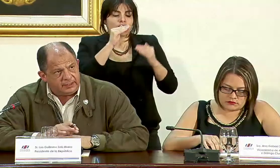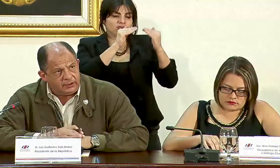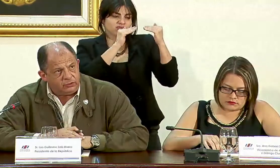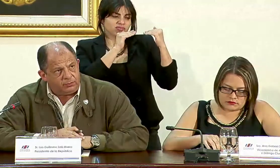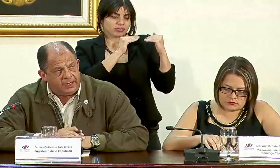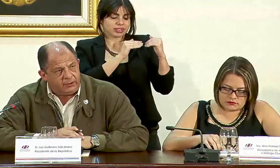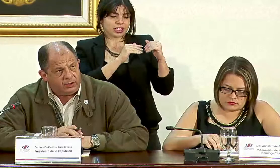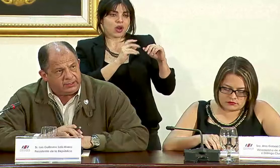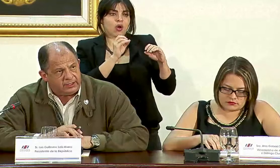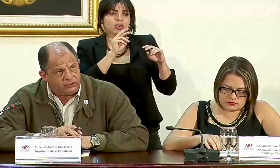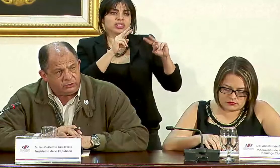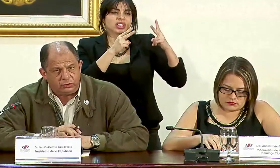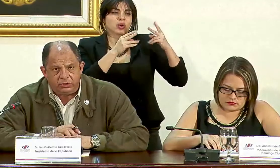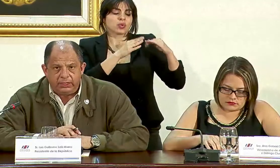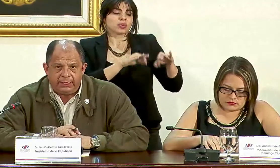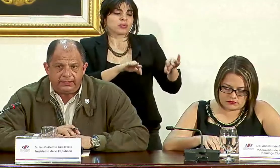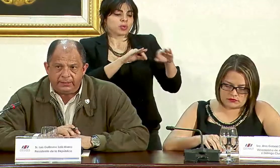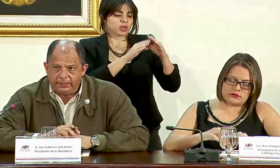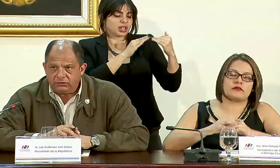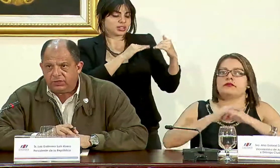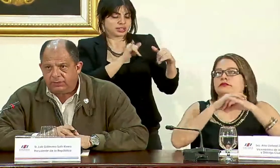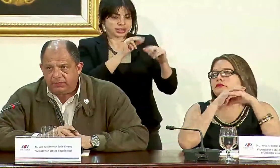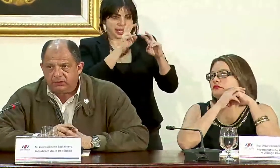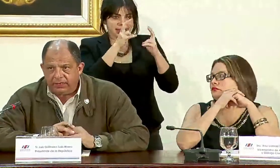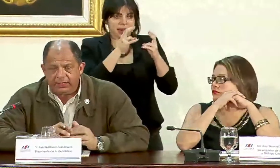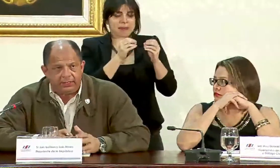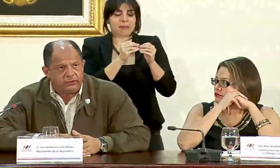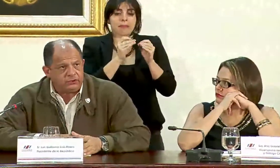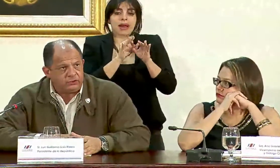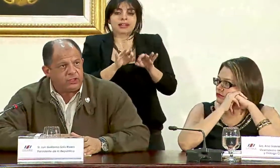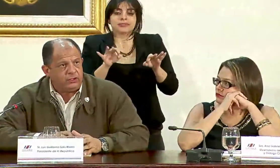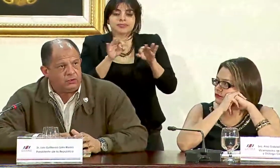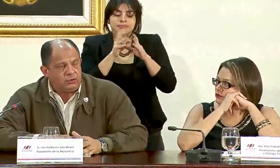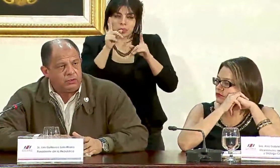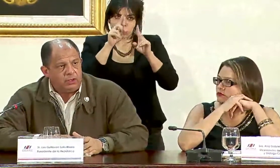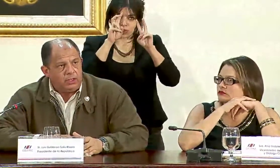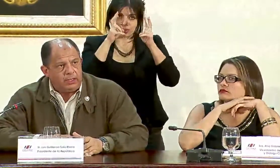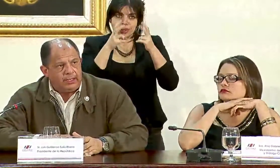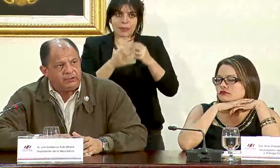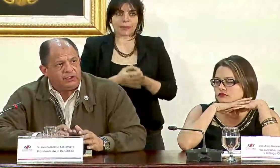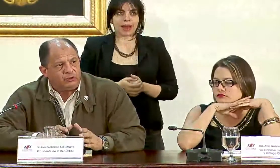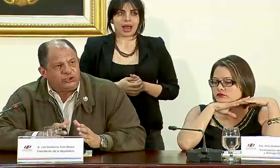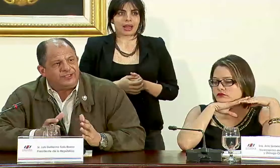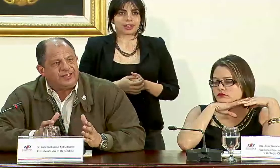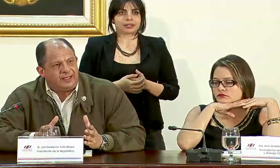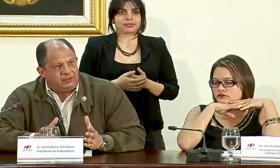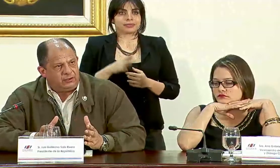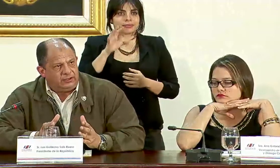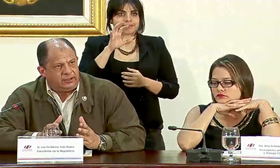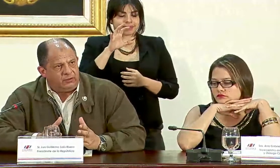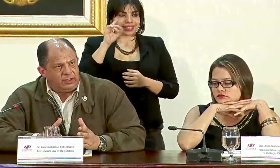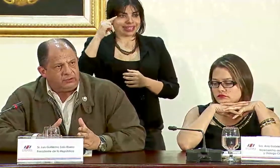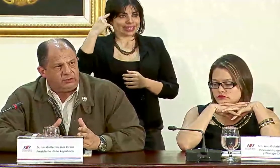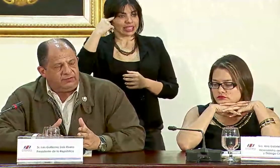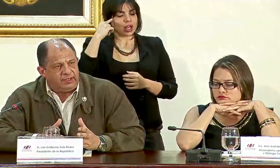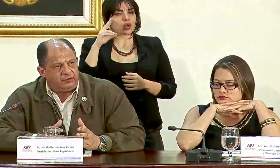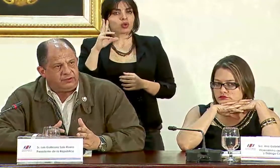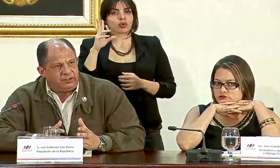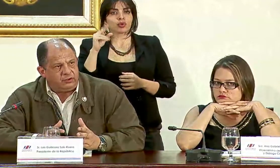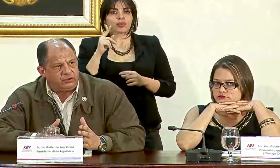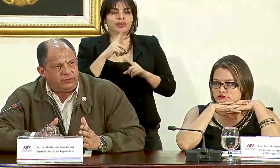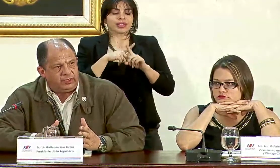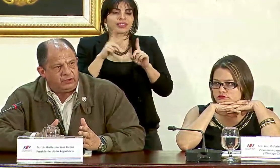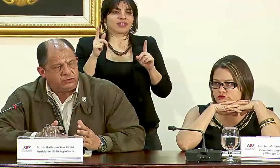ni mantenga en segundo plano este asunto entendiendo sin embargo que es un asunto que no es un asunto de Estado es decir no es un